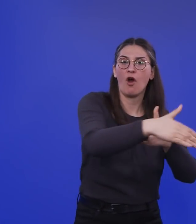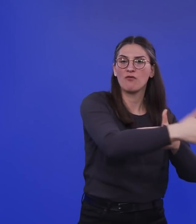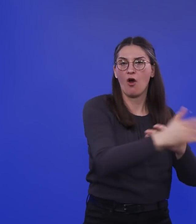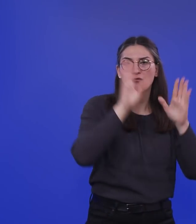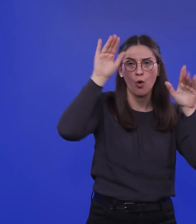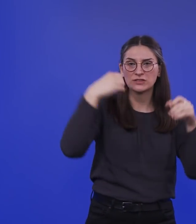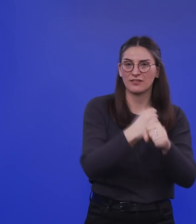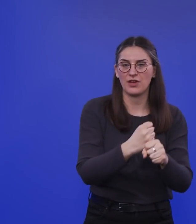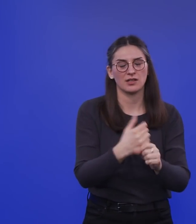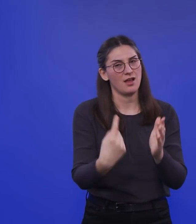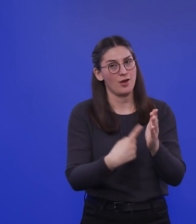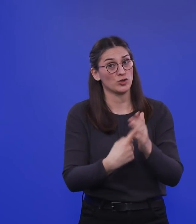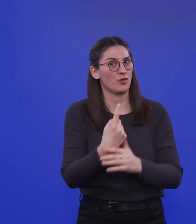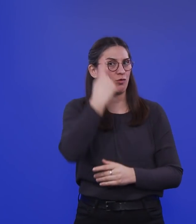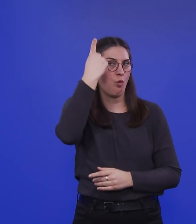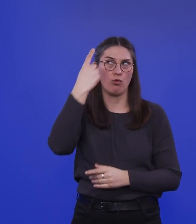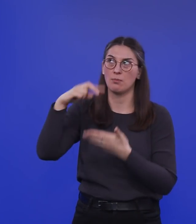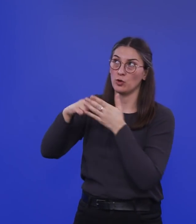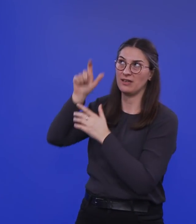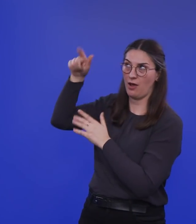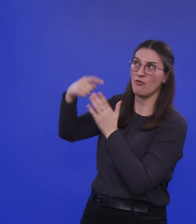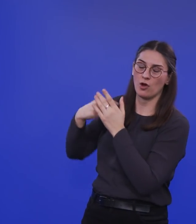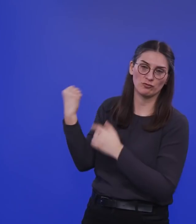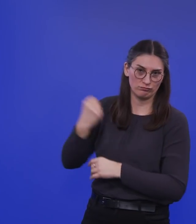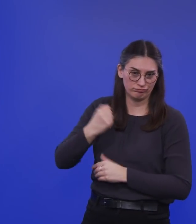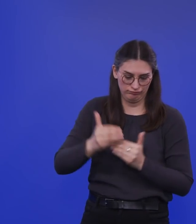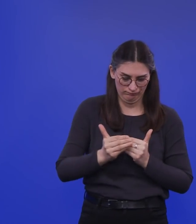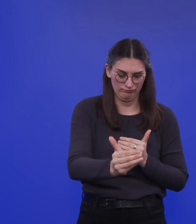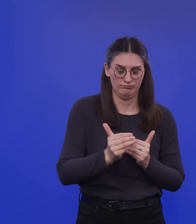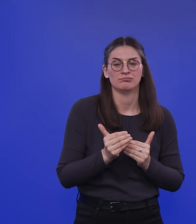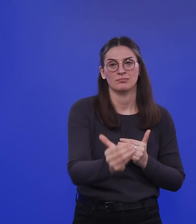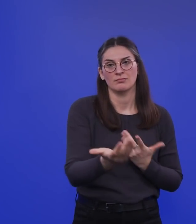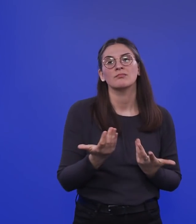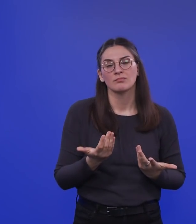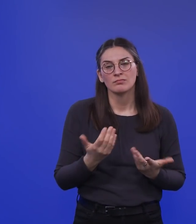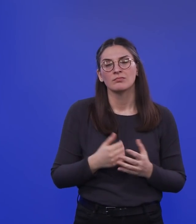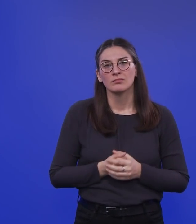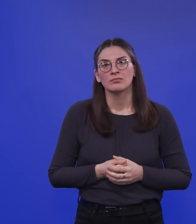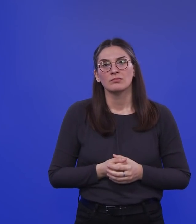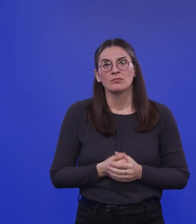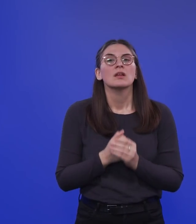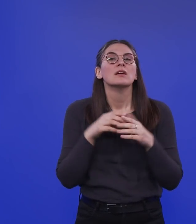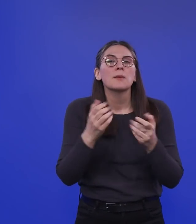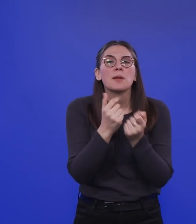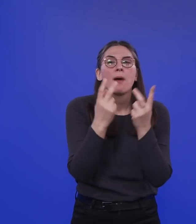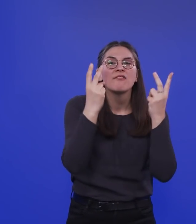größte Herausforderung an die Politik in diesen kommenden Wochen. Man hört von einigen wichtigen Politikern schon diese sehr